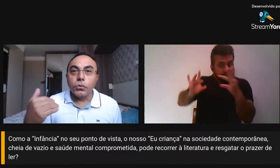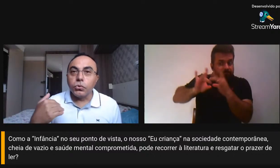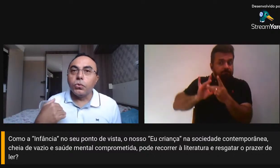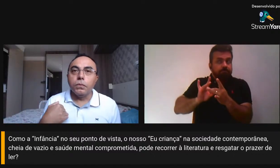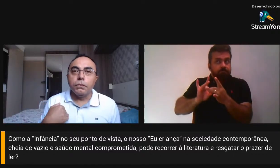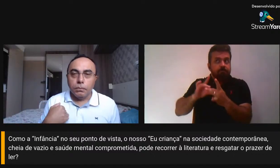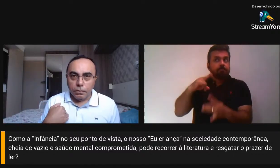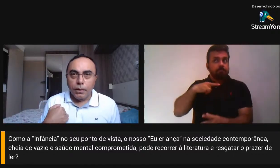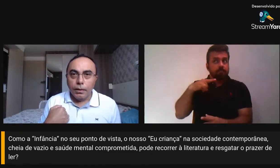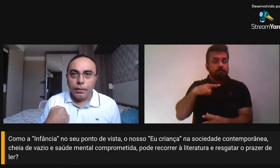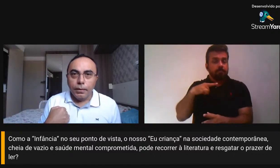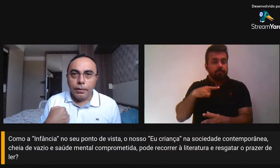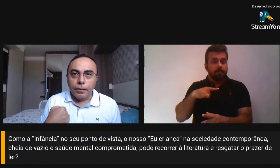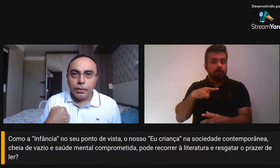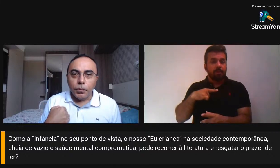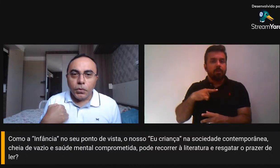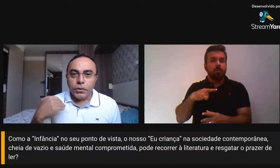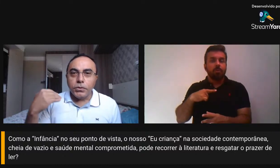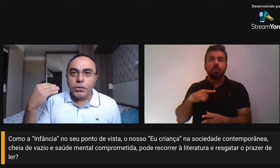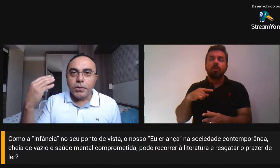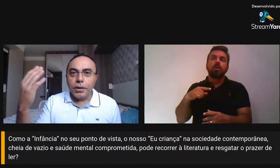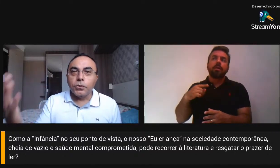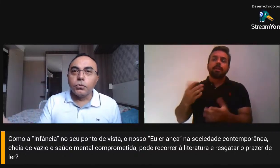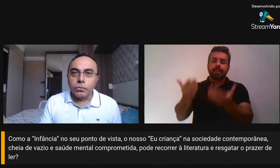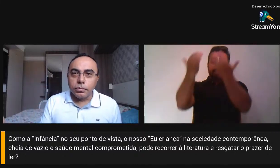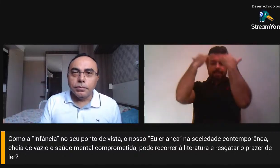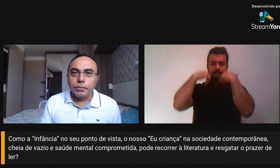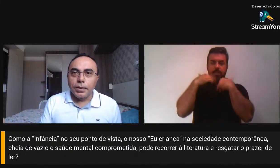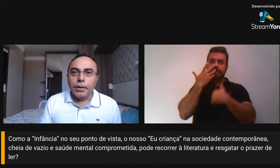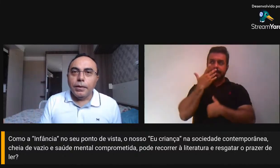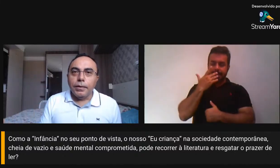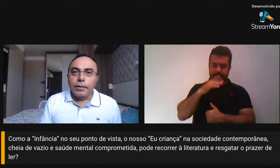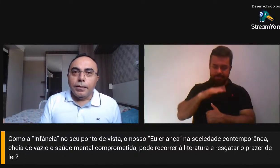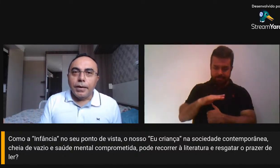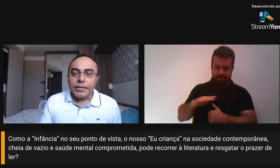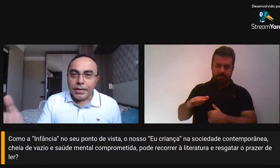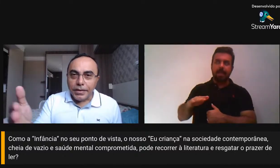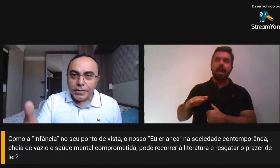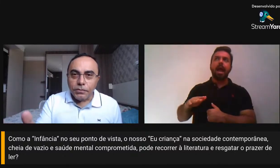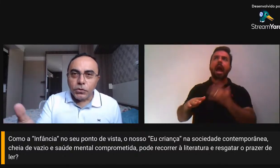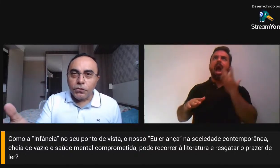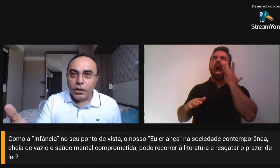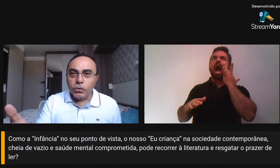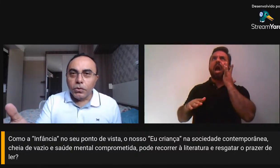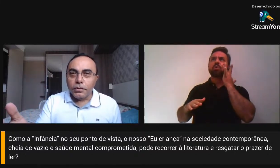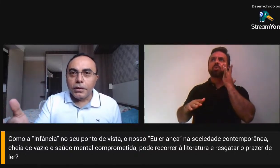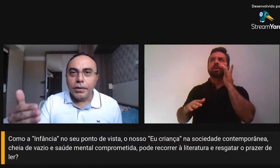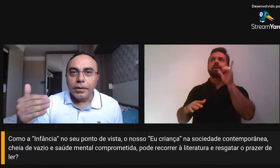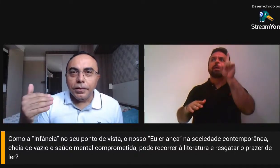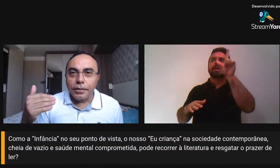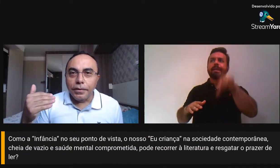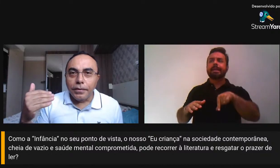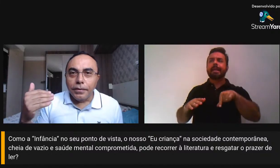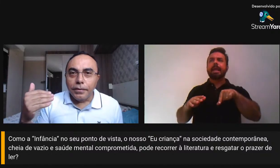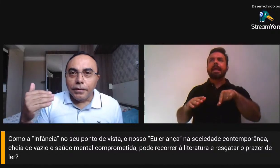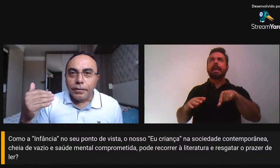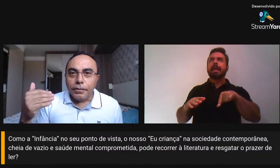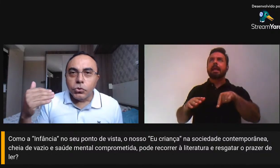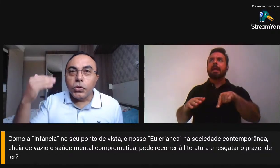do que eu sou, depois de adulto. essa criança que você falou, que